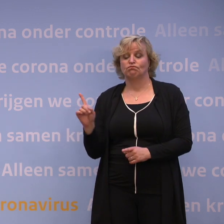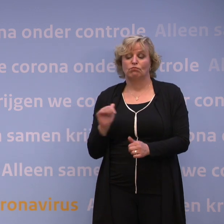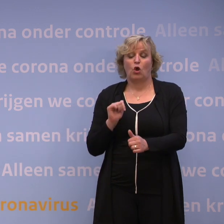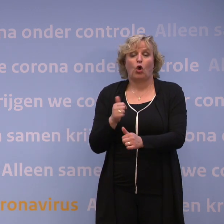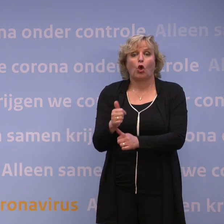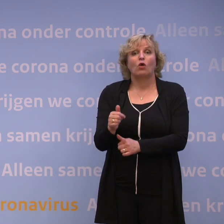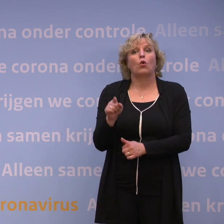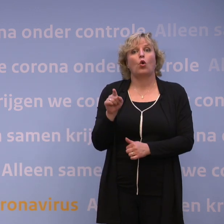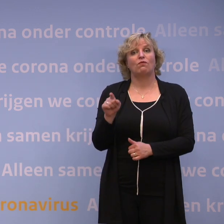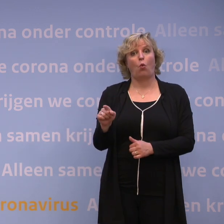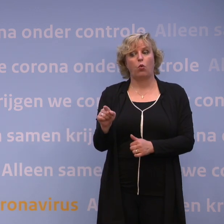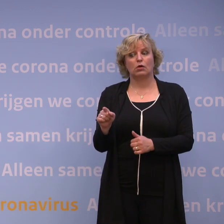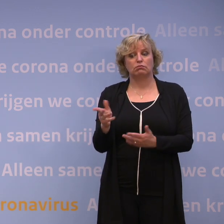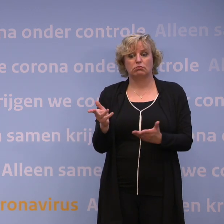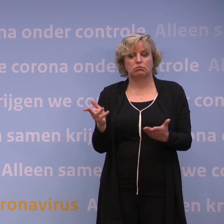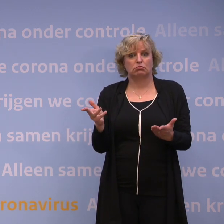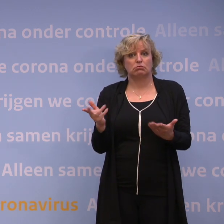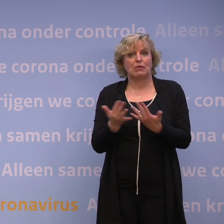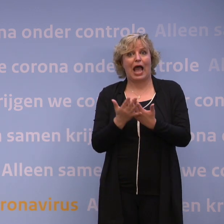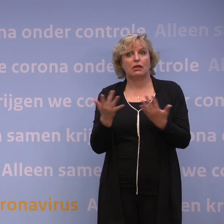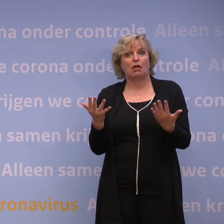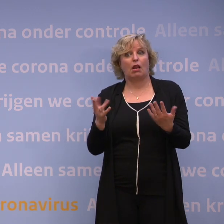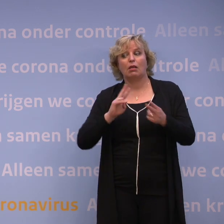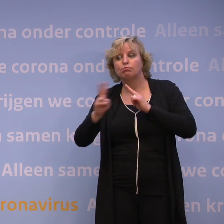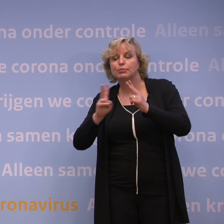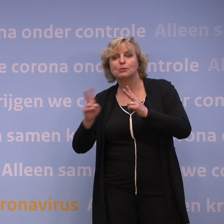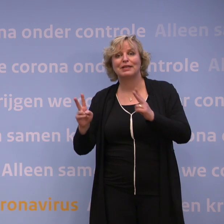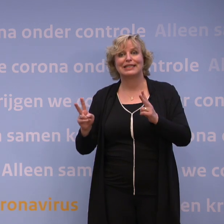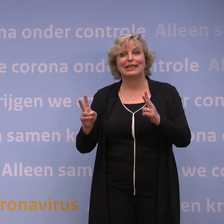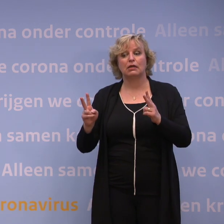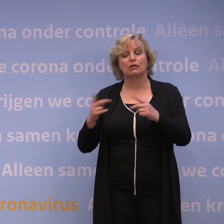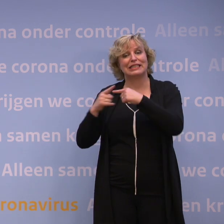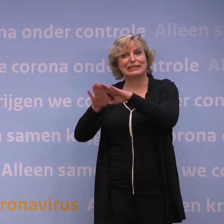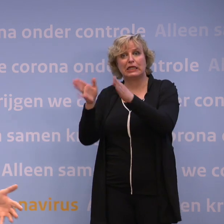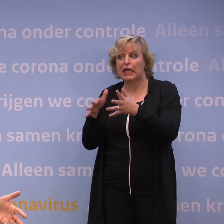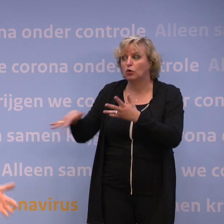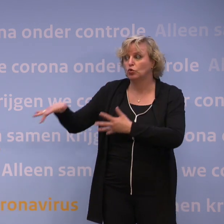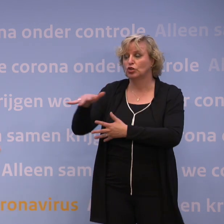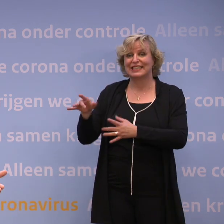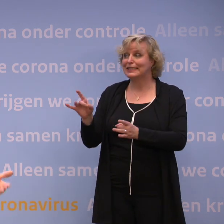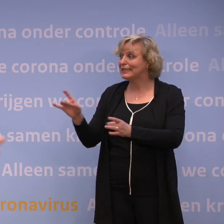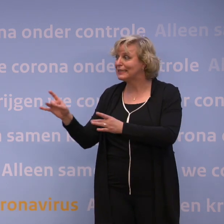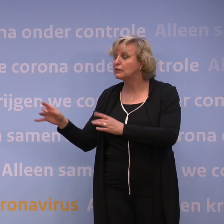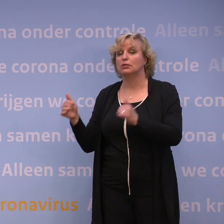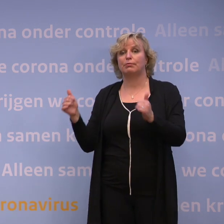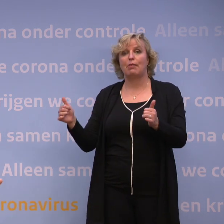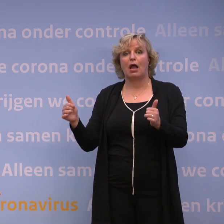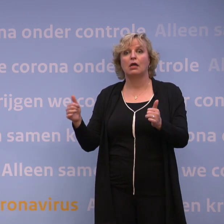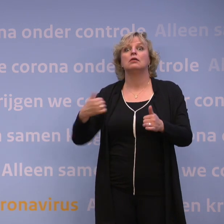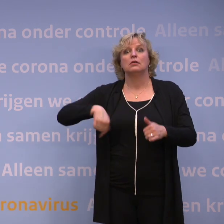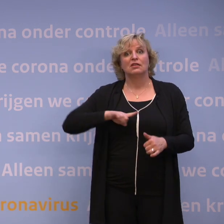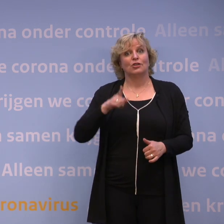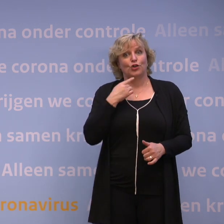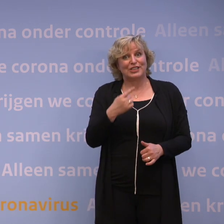heeft op... Eigenlijk geen effecten heeft op het aantal besmettingen, op wat er in de ziekenhuizen gebeurt. Dus dan kun je het doen. Want we hebben steeds gezegd, we doen het als het kan.